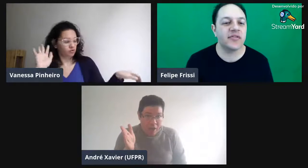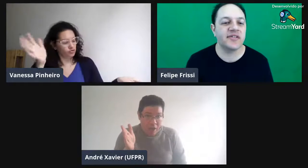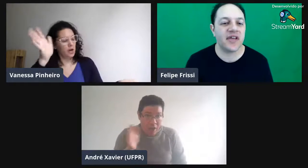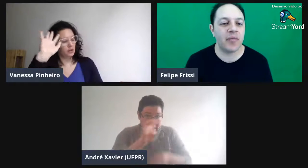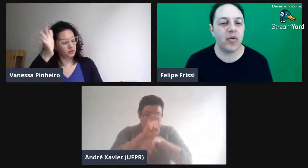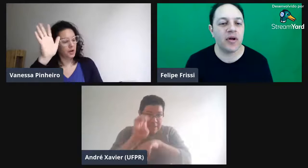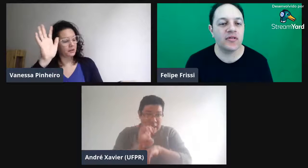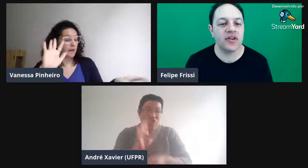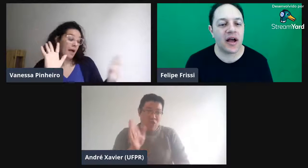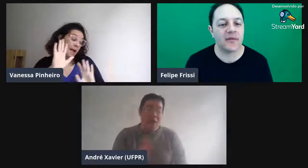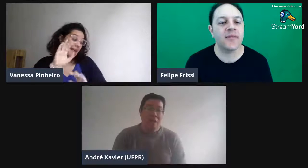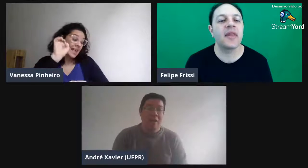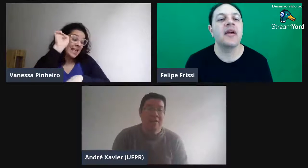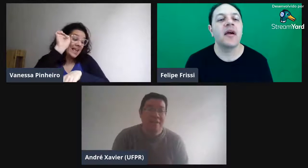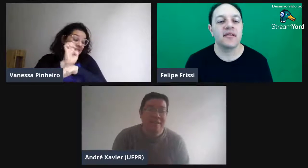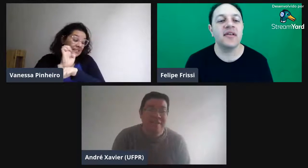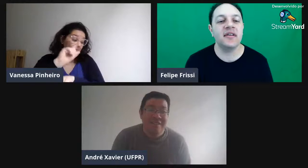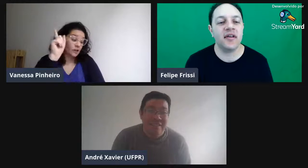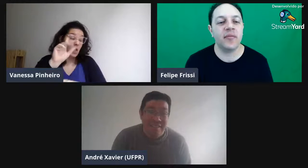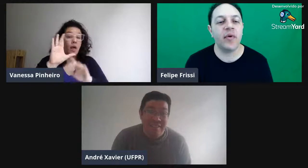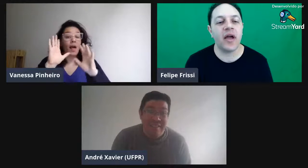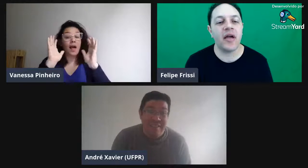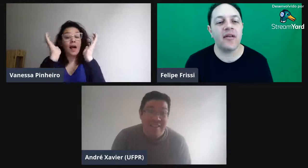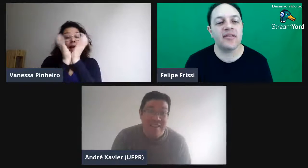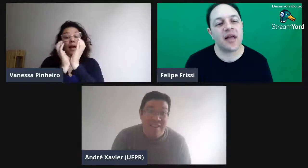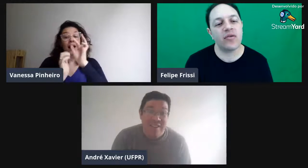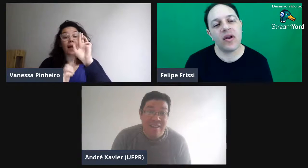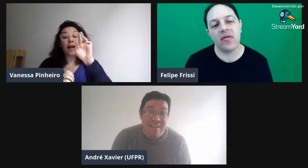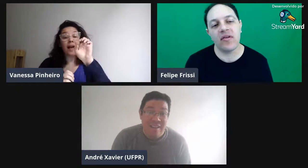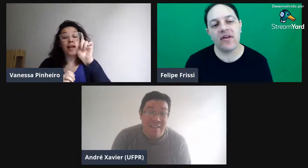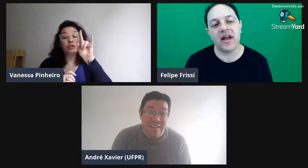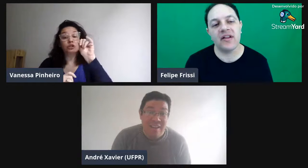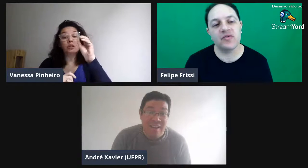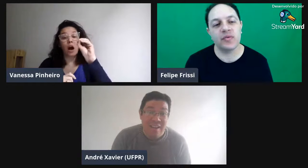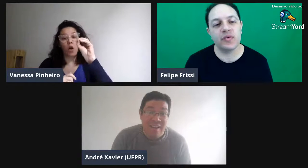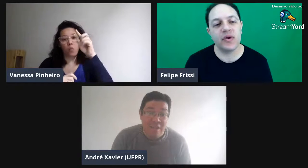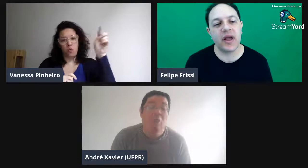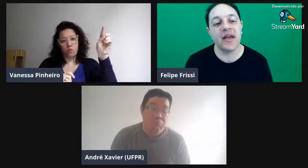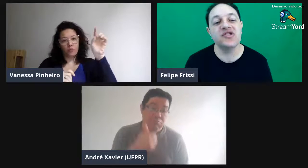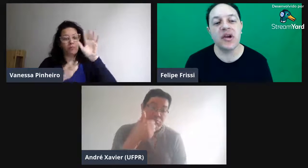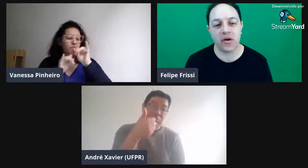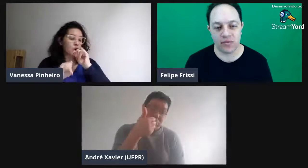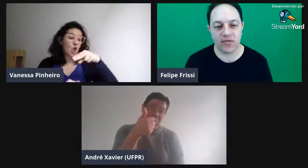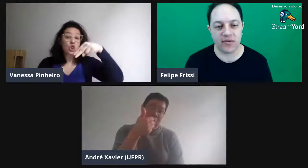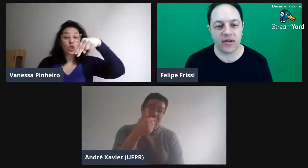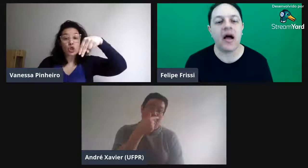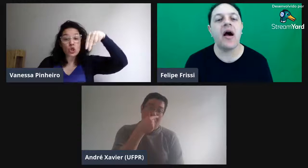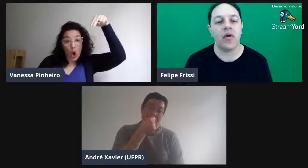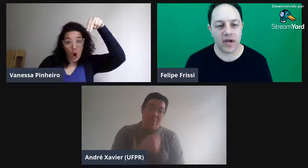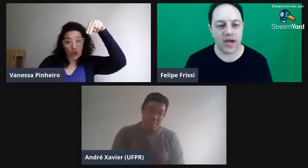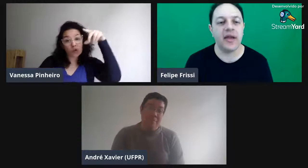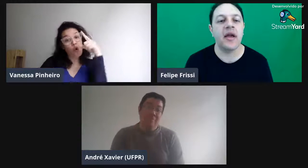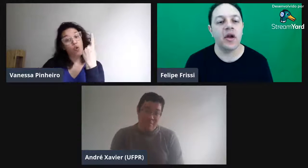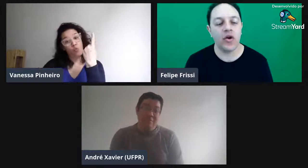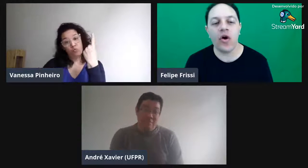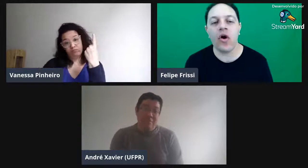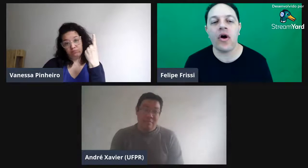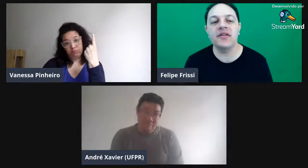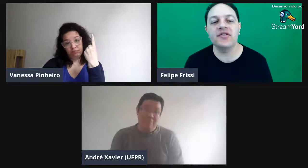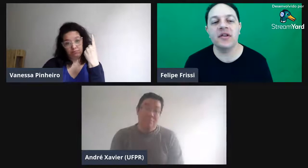você sabe quanto já? Sim, estado não, na verdade, por região. Ah, ok. Norte,